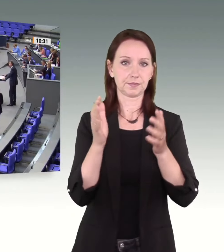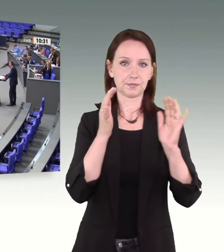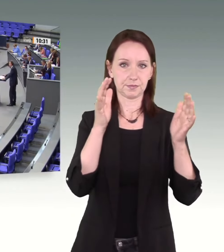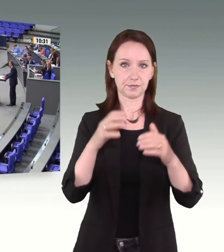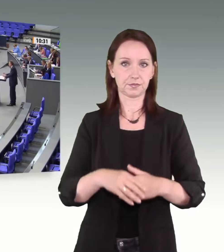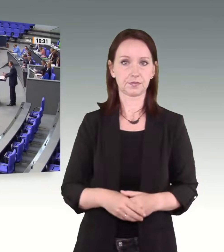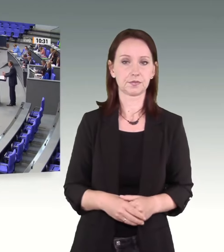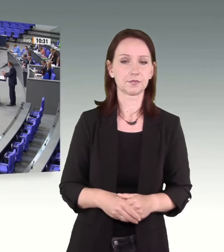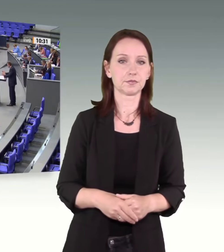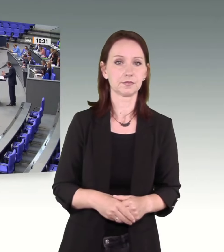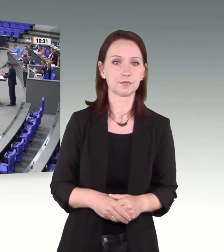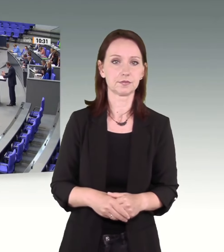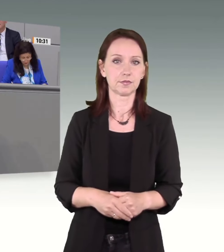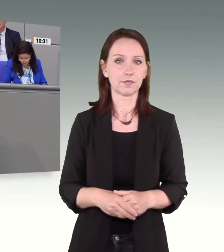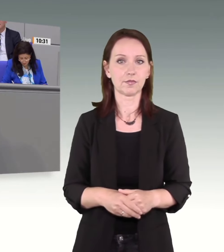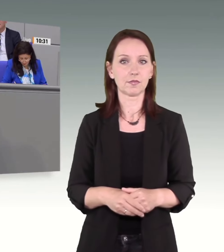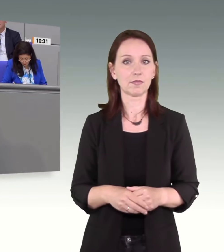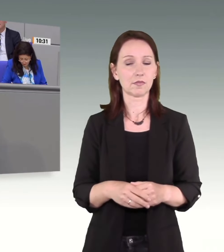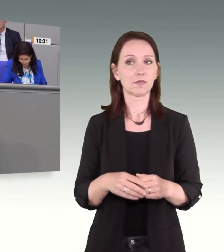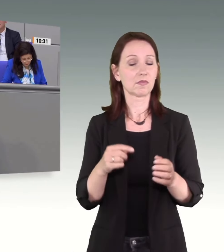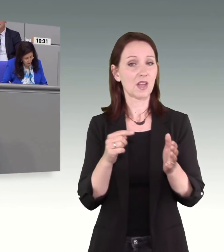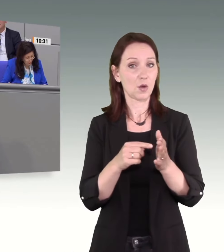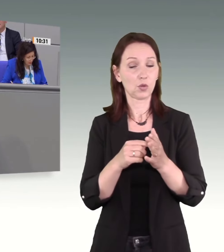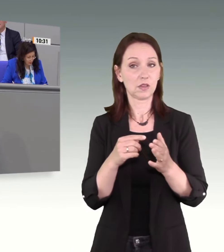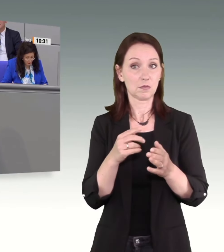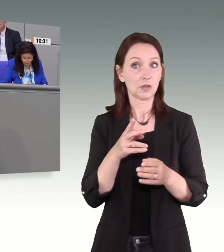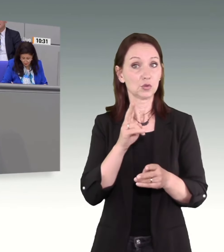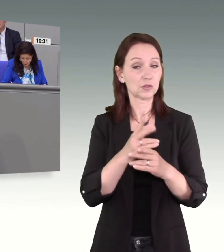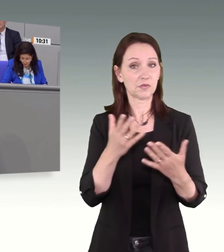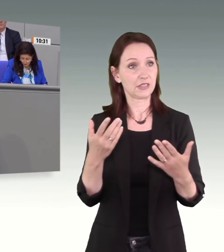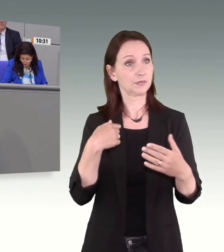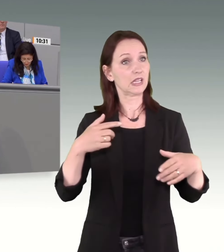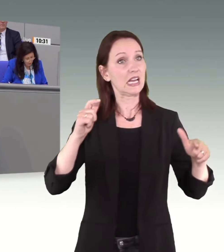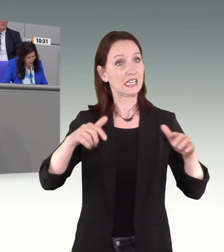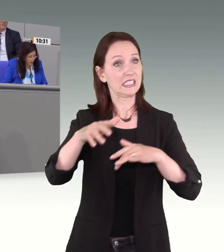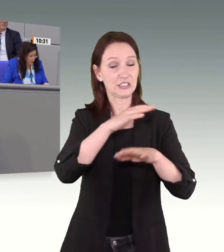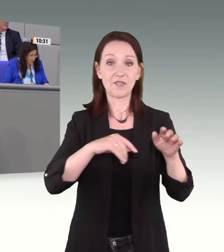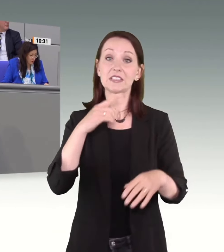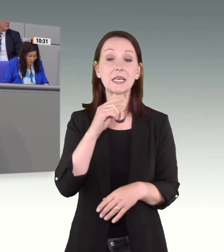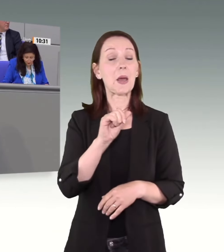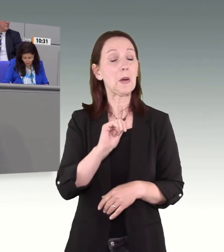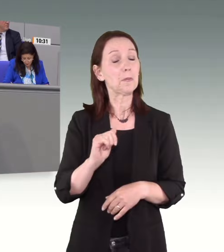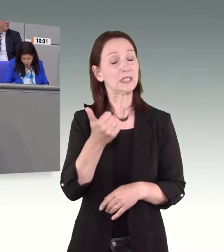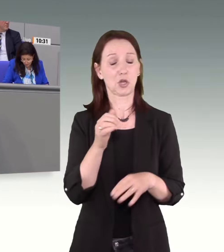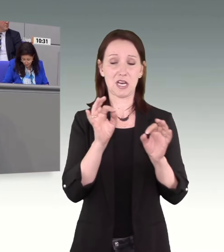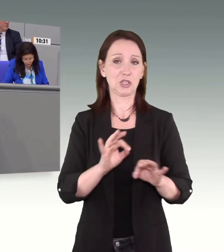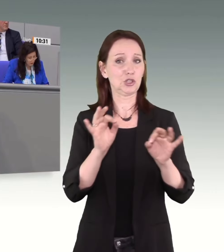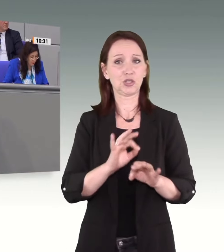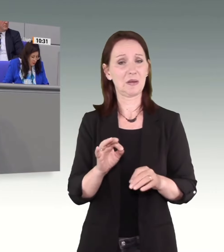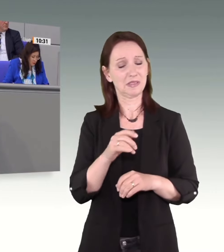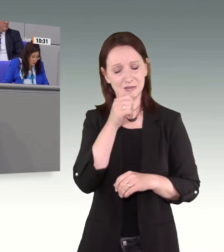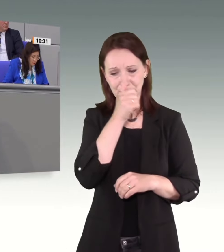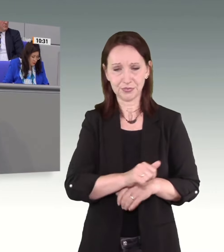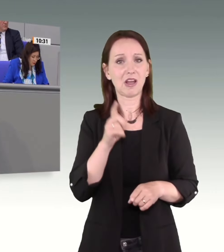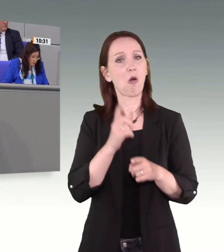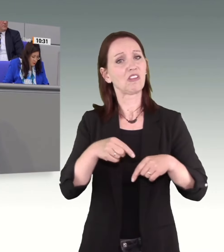Denn es gilt doch vollkommen zu Recht in unserer ganzen Gesellschaft als besonders verwerflich, niederträchtig und feige, sich an